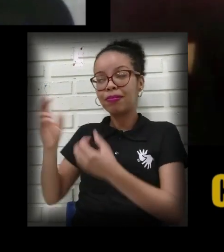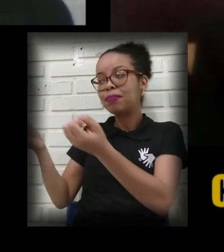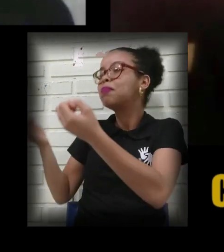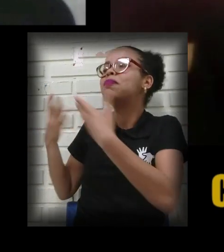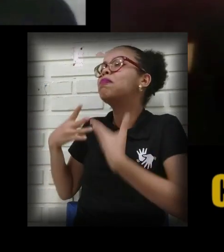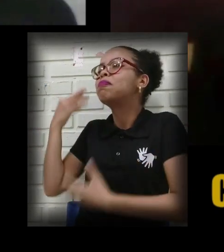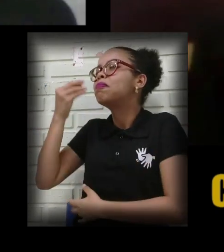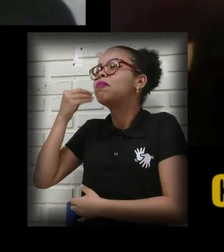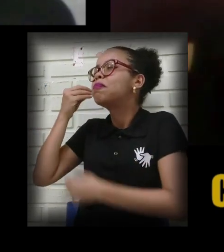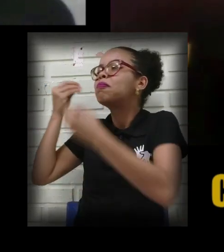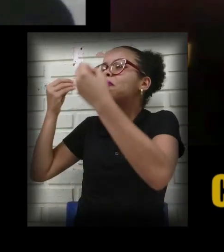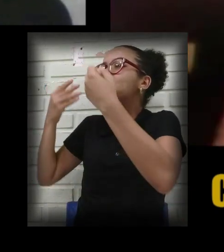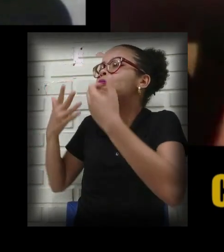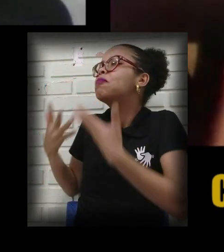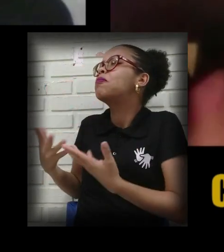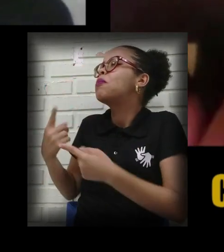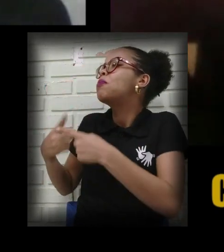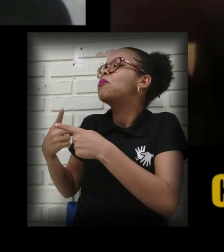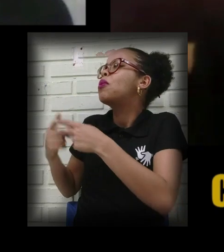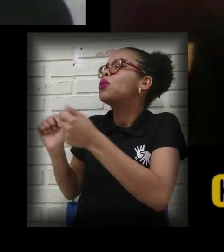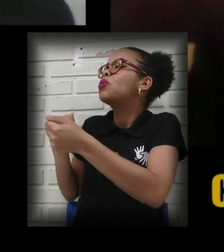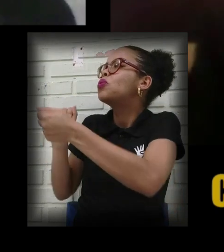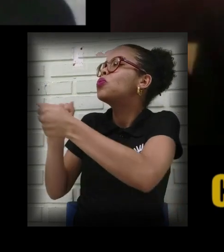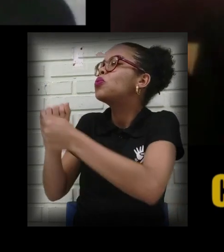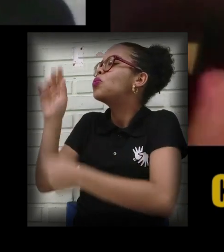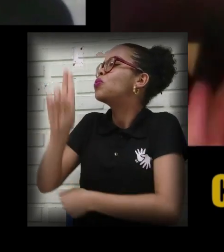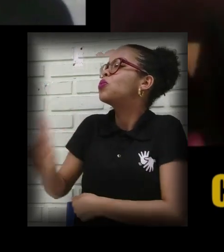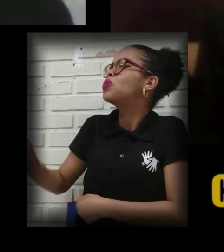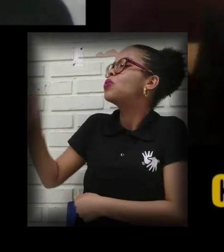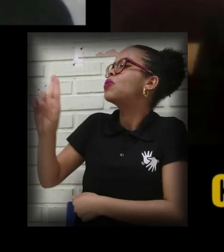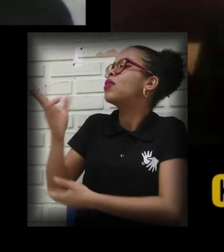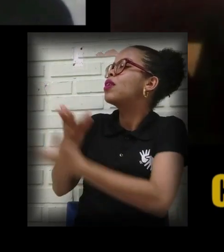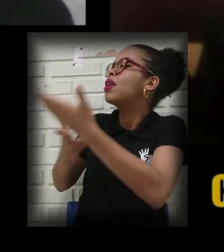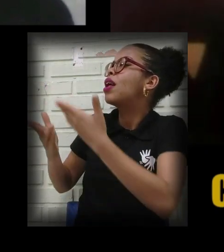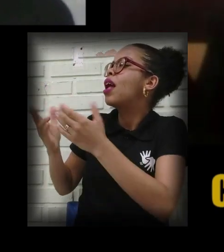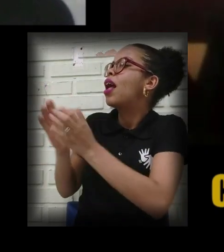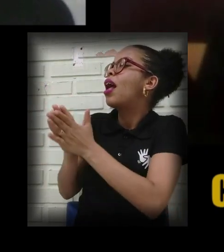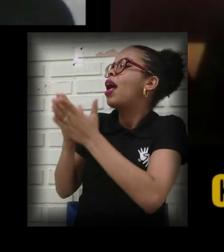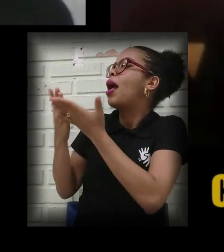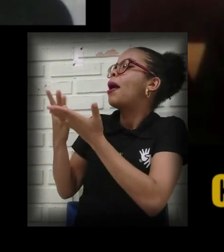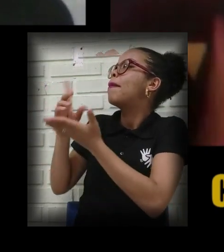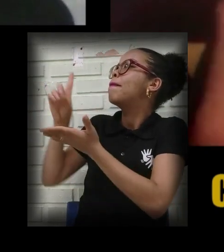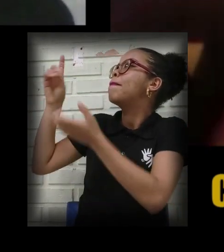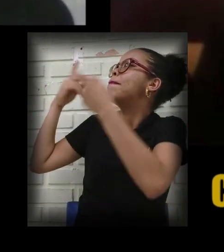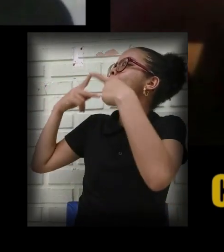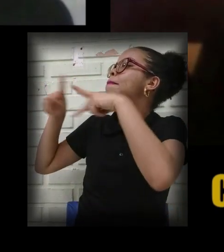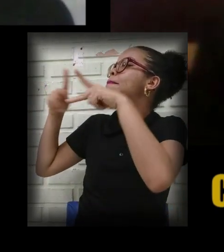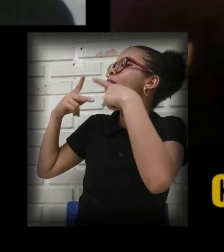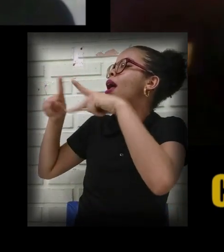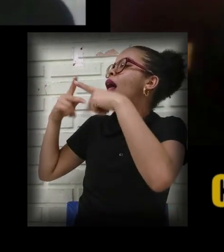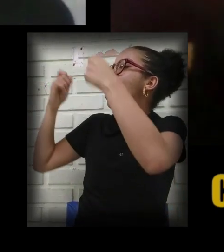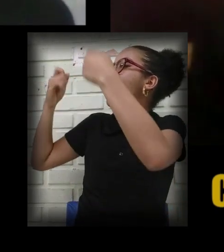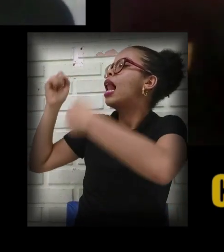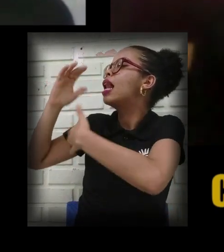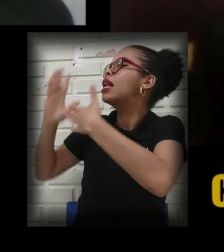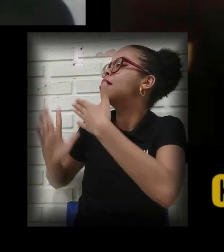experiência de estar utilizando, passando a palavra em libras.